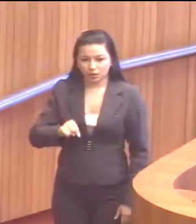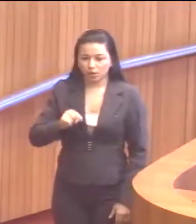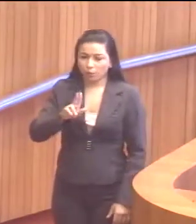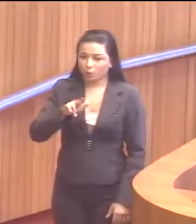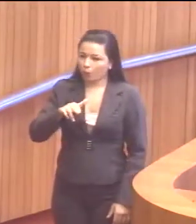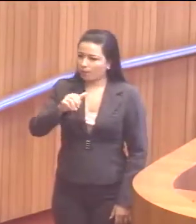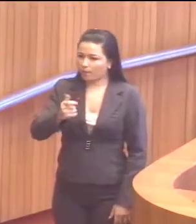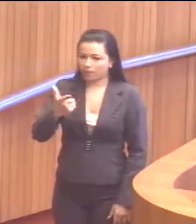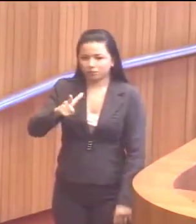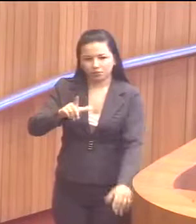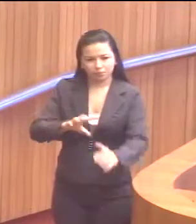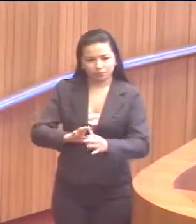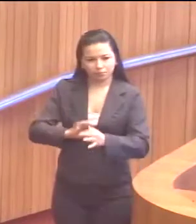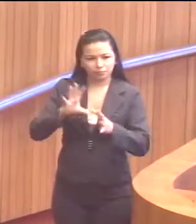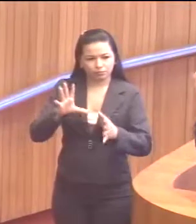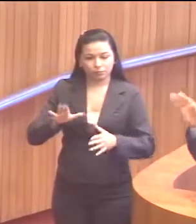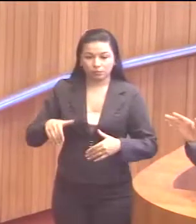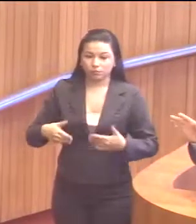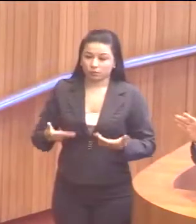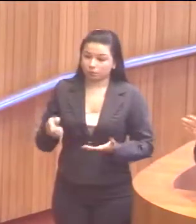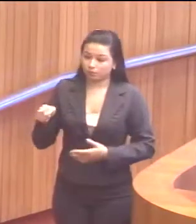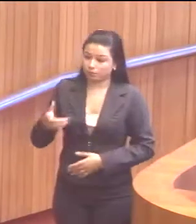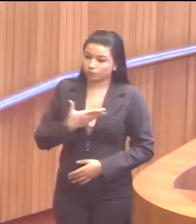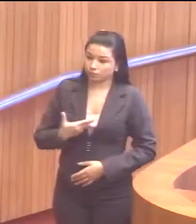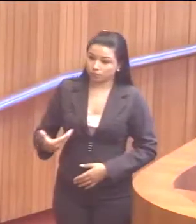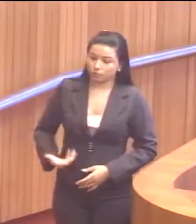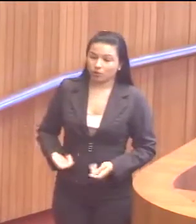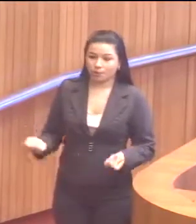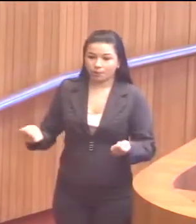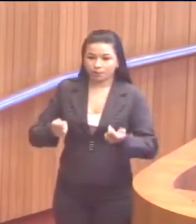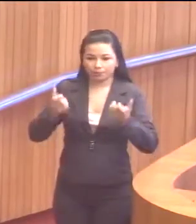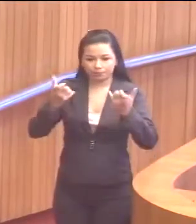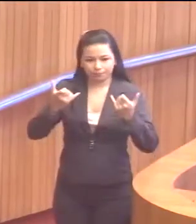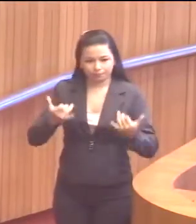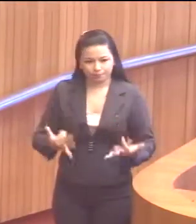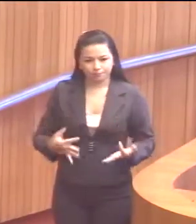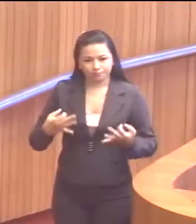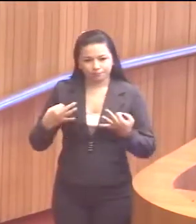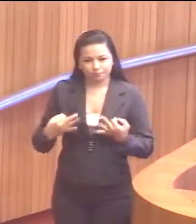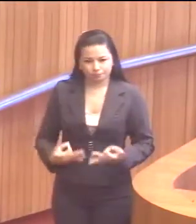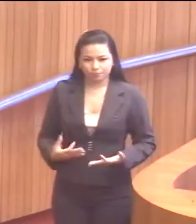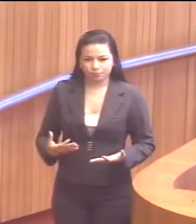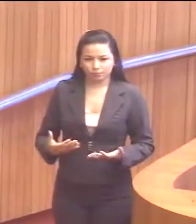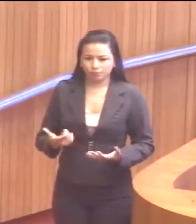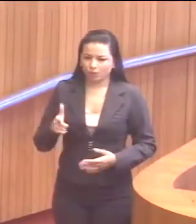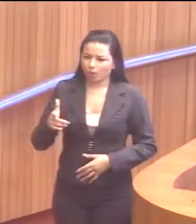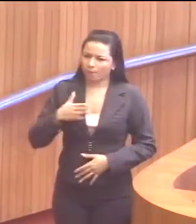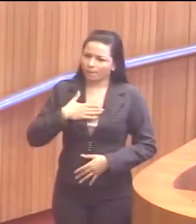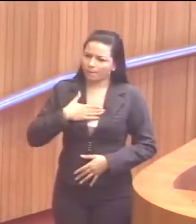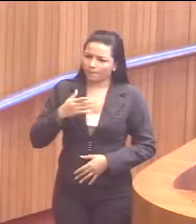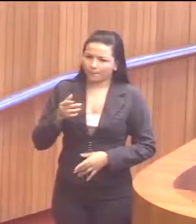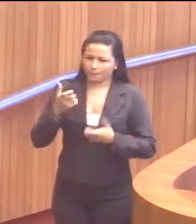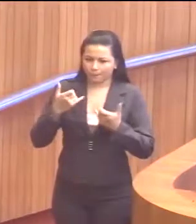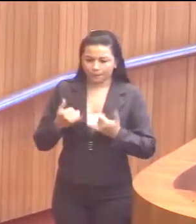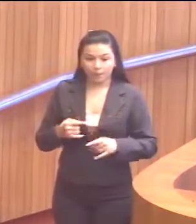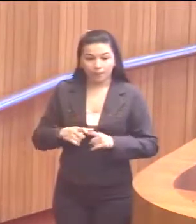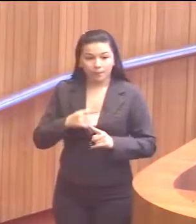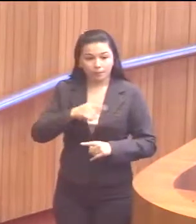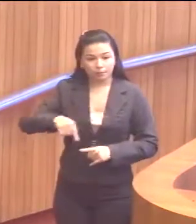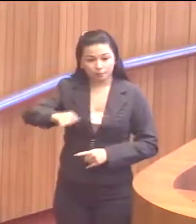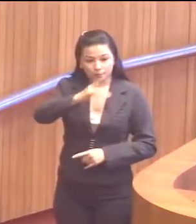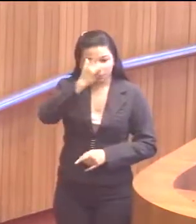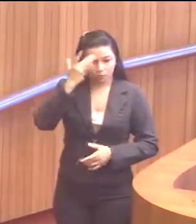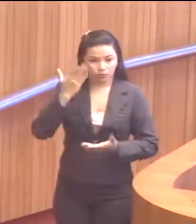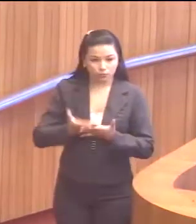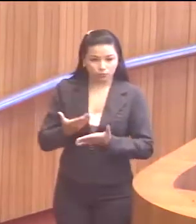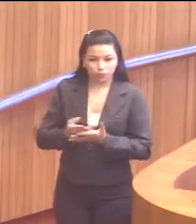tem esta autonomia. Então, o governo possa dar os esclarecimentos, não apenas para mim, mas para